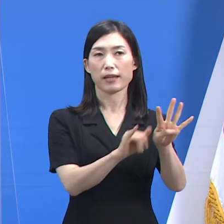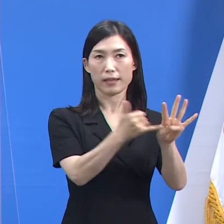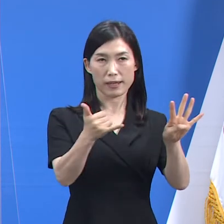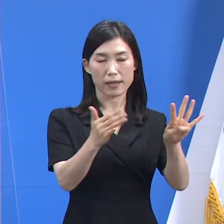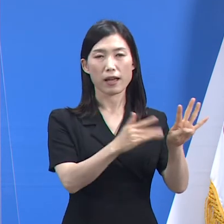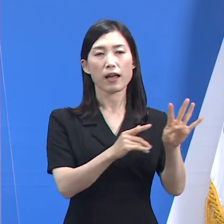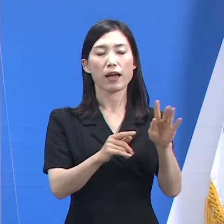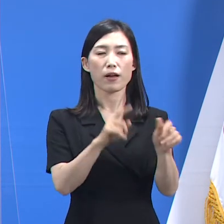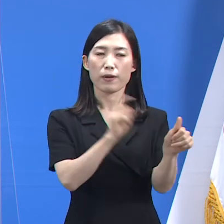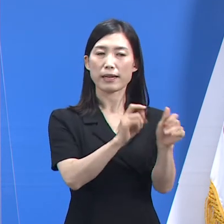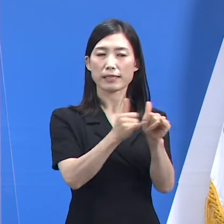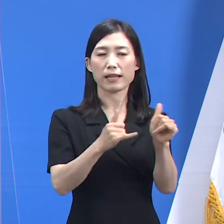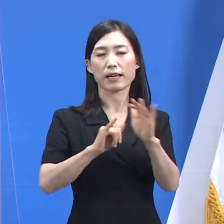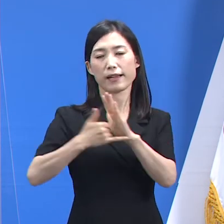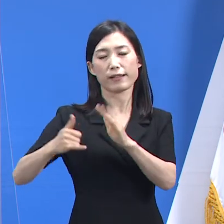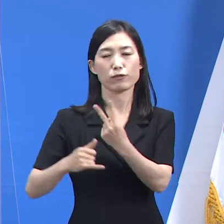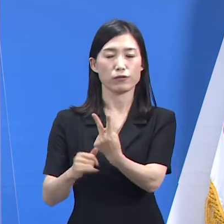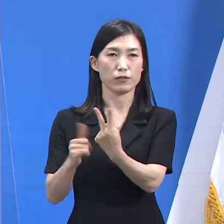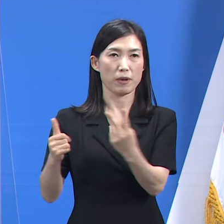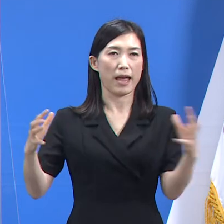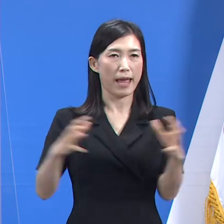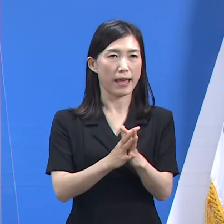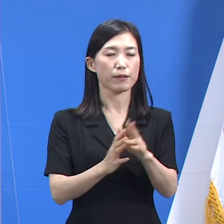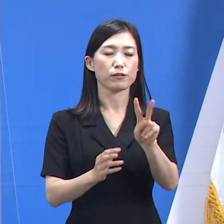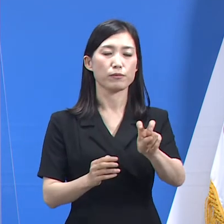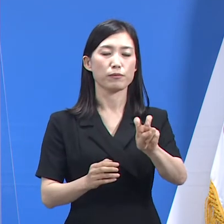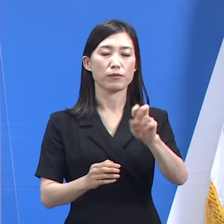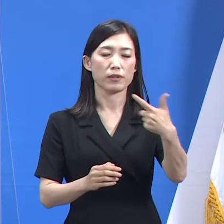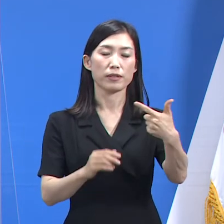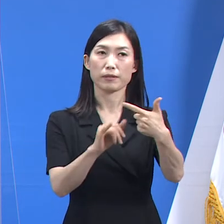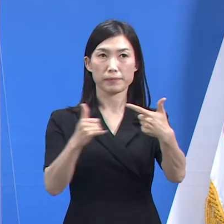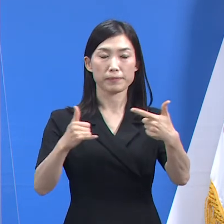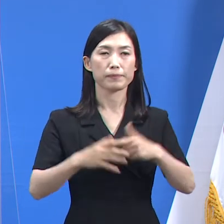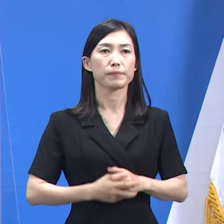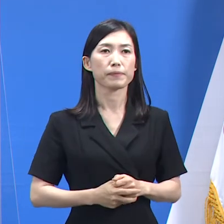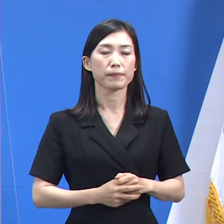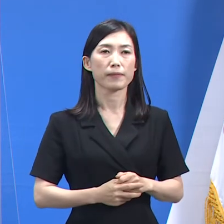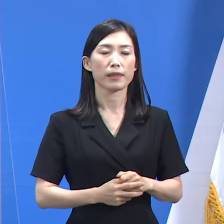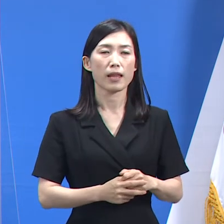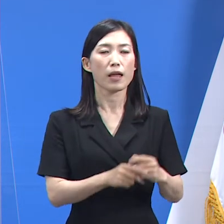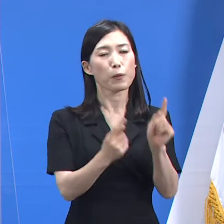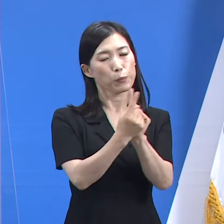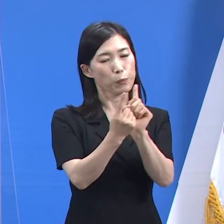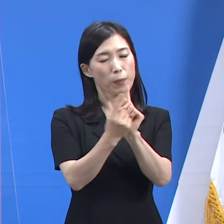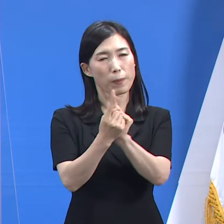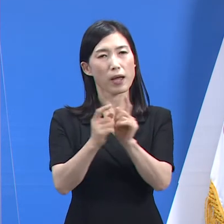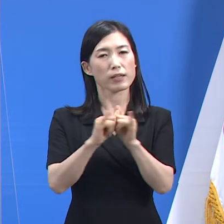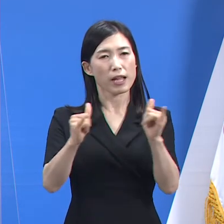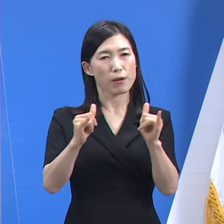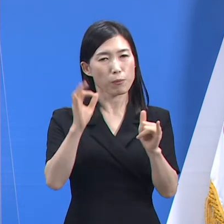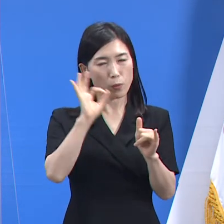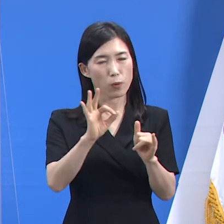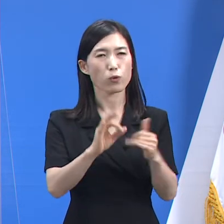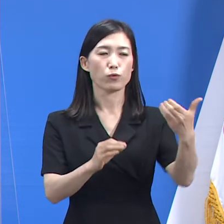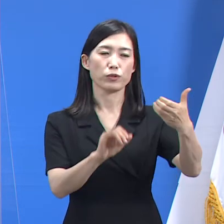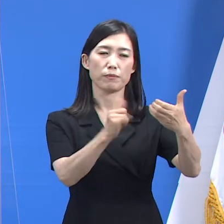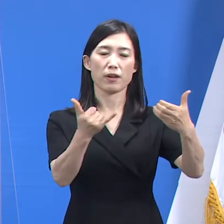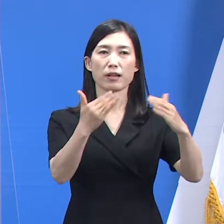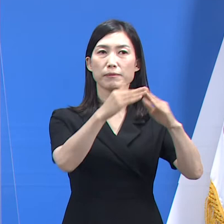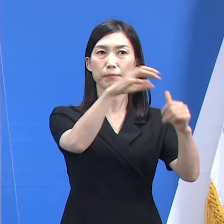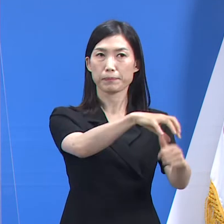확진자의 가족 2명 등 26명입니다. 접촉자 분류를 통해 90명은 자가격리,